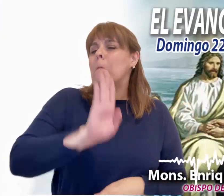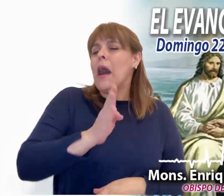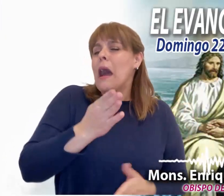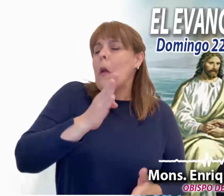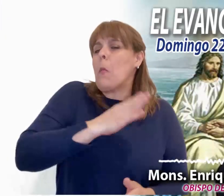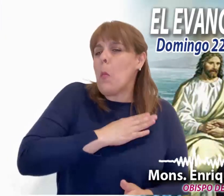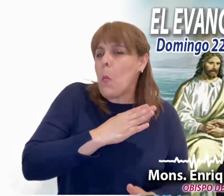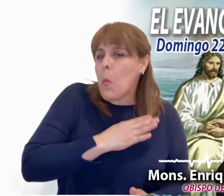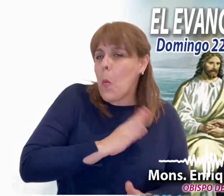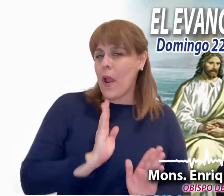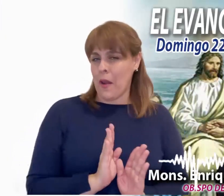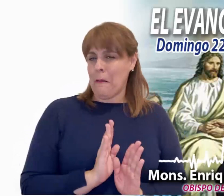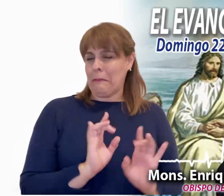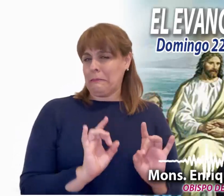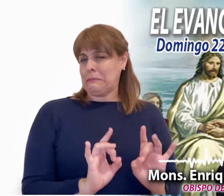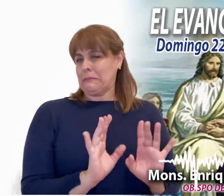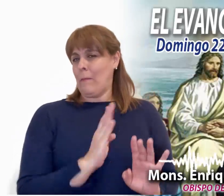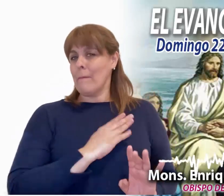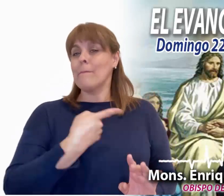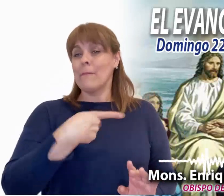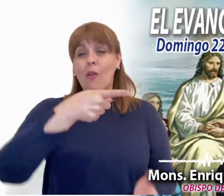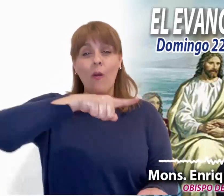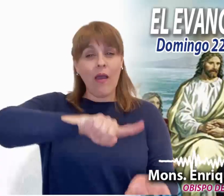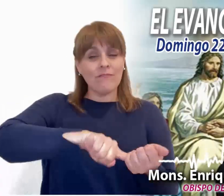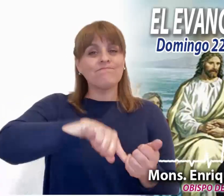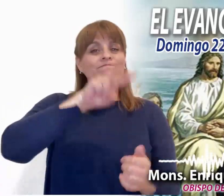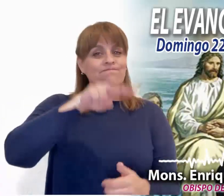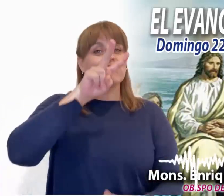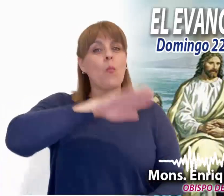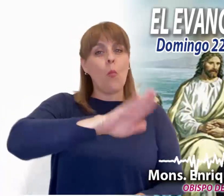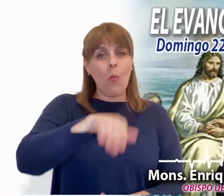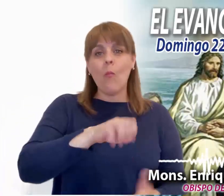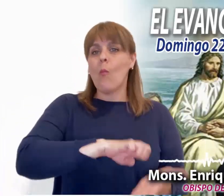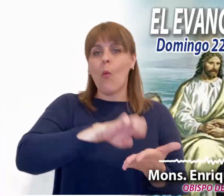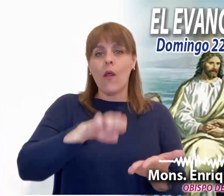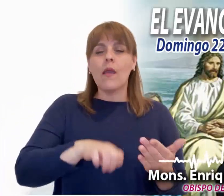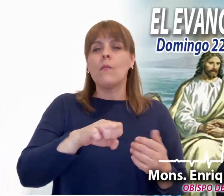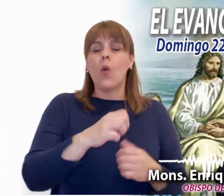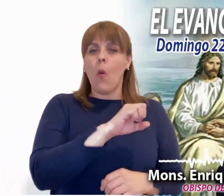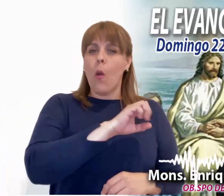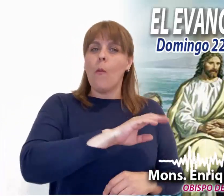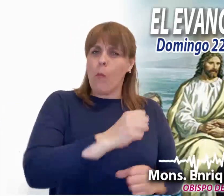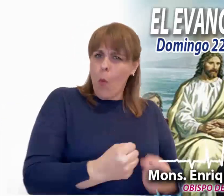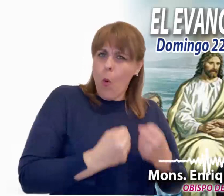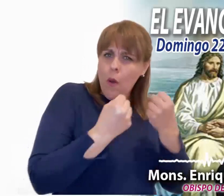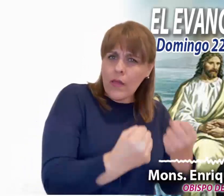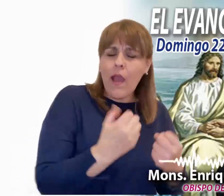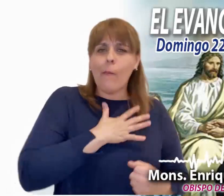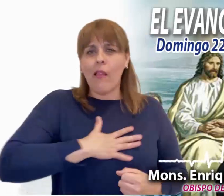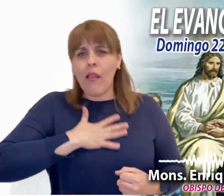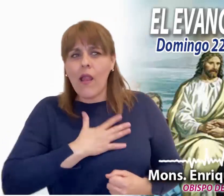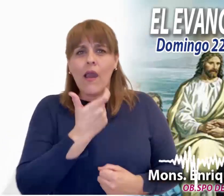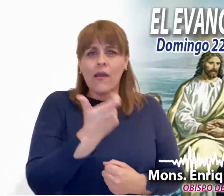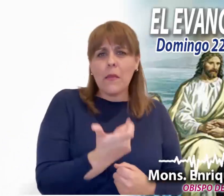de bondad, de dioses buenos, pero llevan a la muerte. El poder, el placer, el